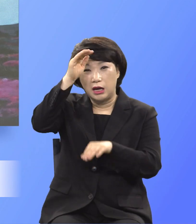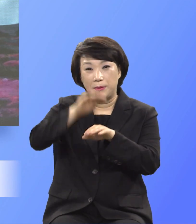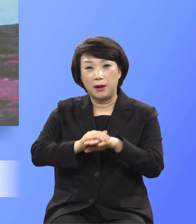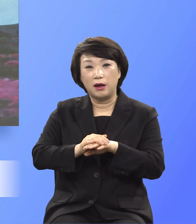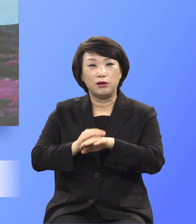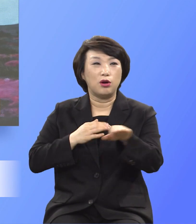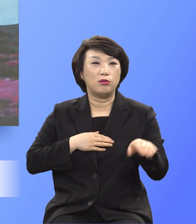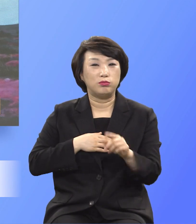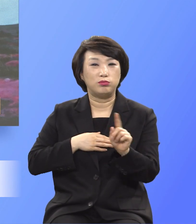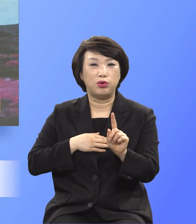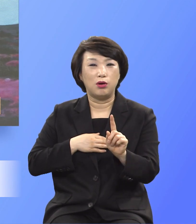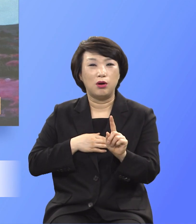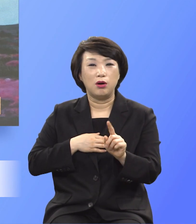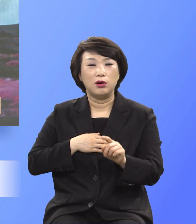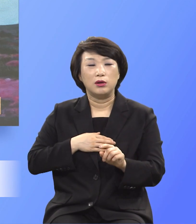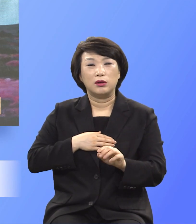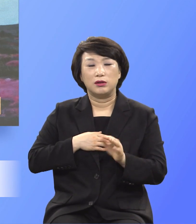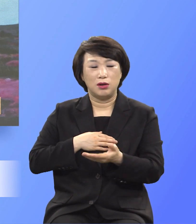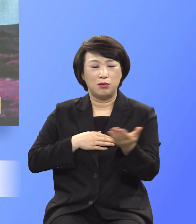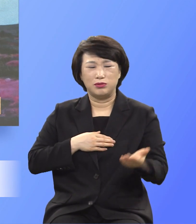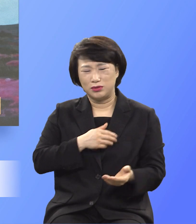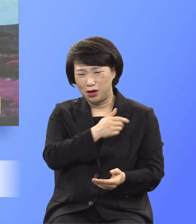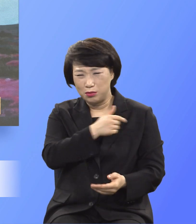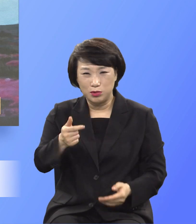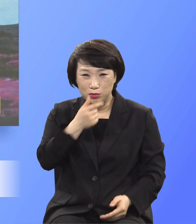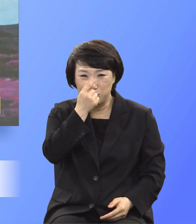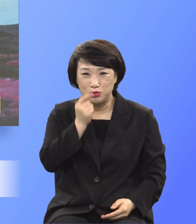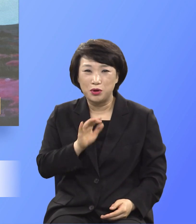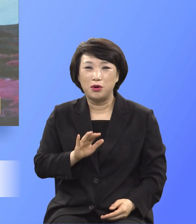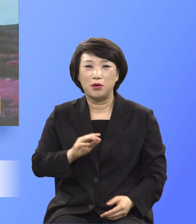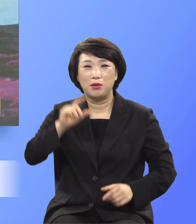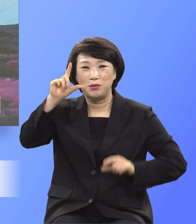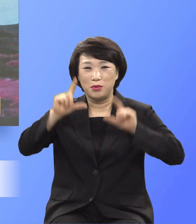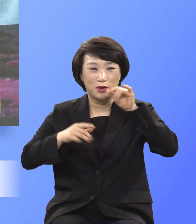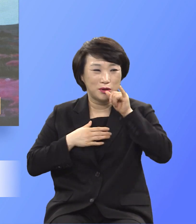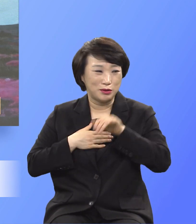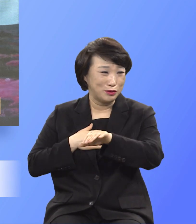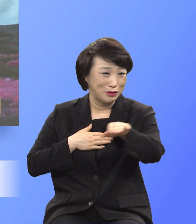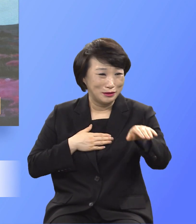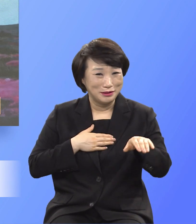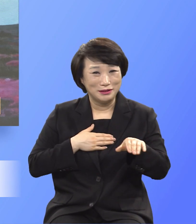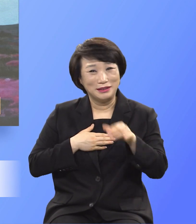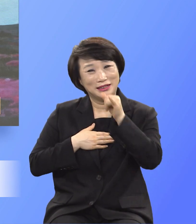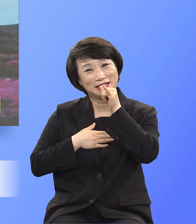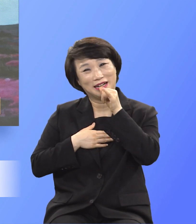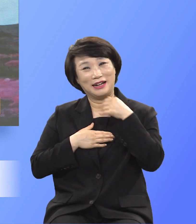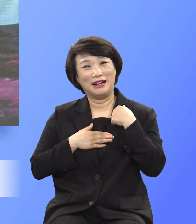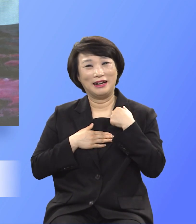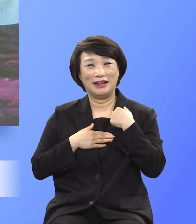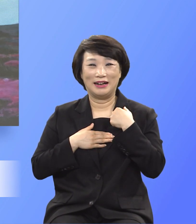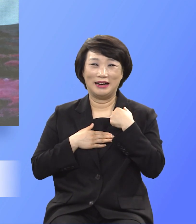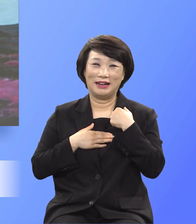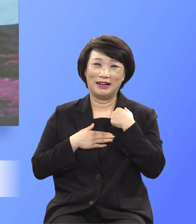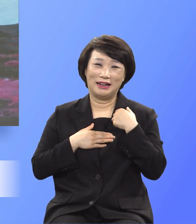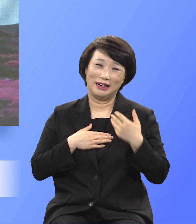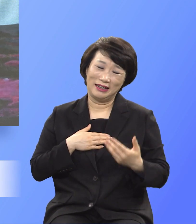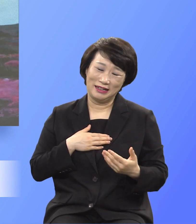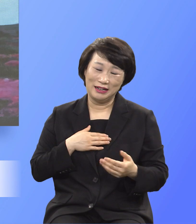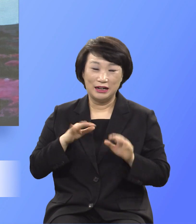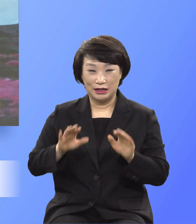예배답지 않게 드리지 않는 그런 모습들이 우리 눈앞에 보이지 않습니까 주님은 인류의